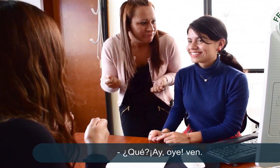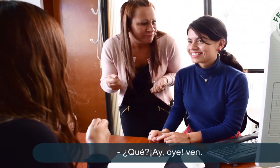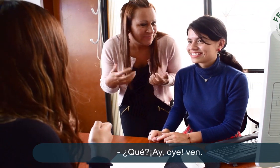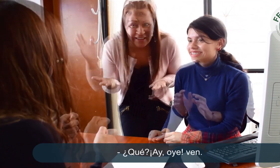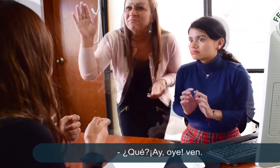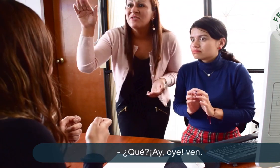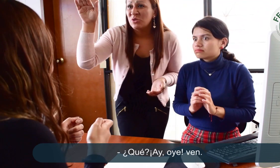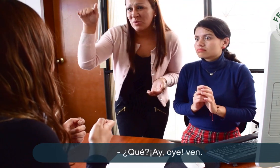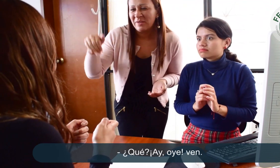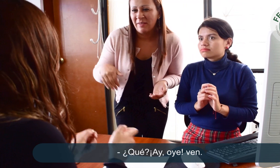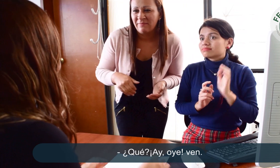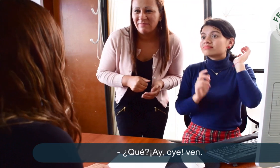¿Qué? Ay, oye, ve.